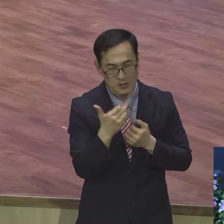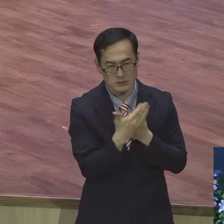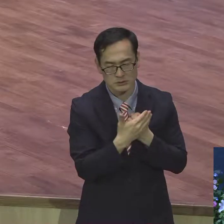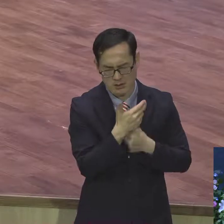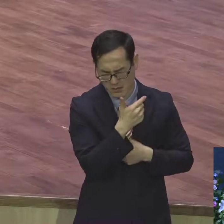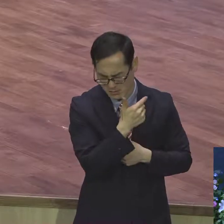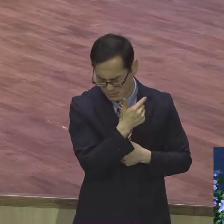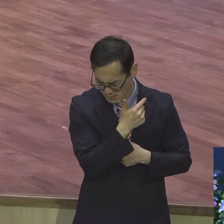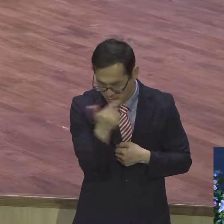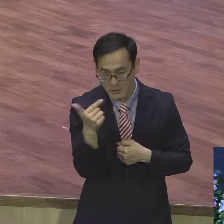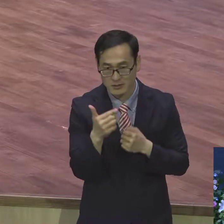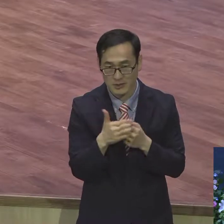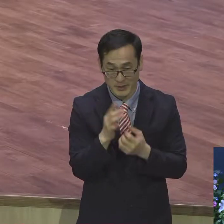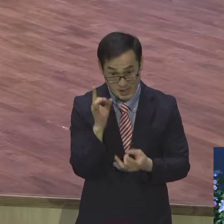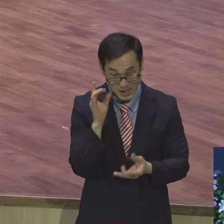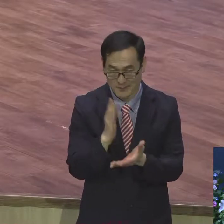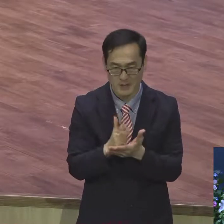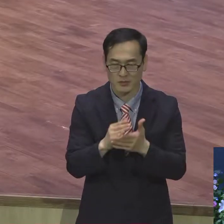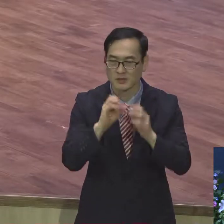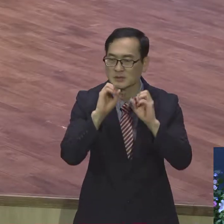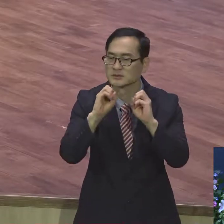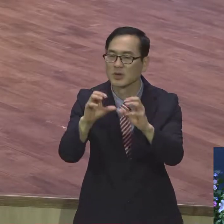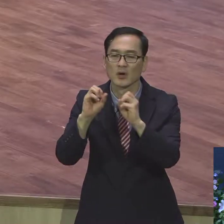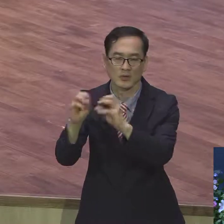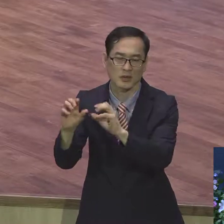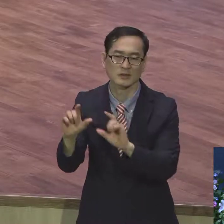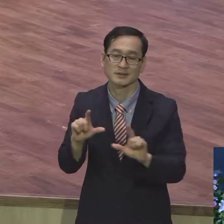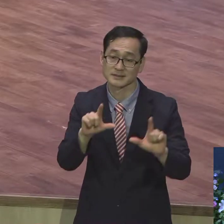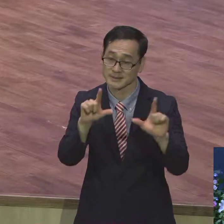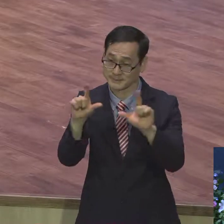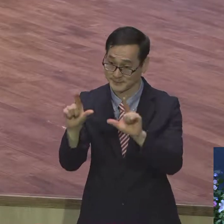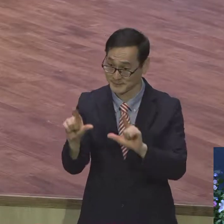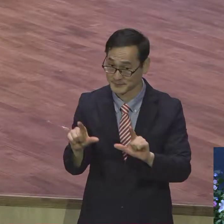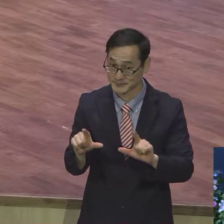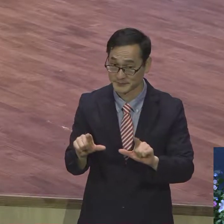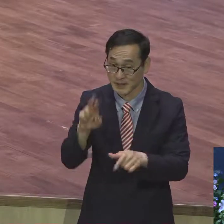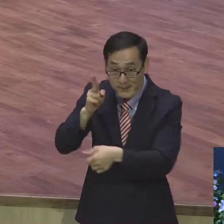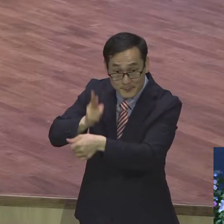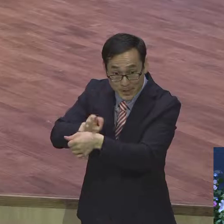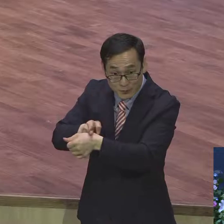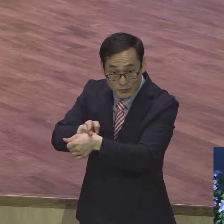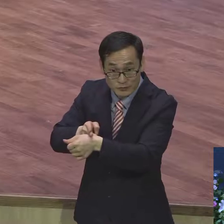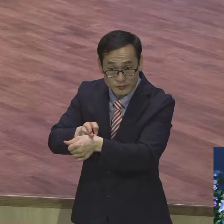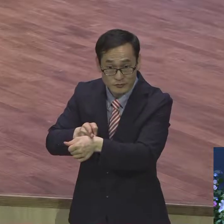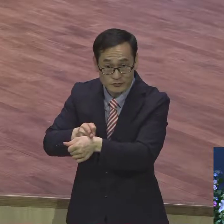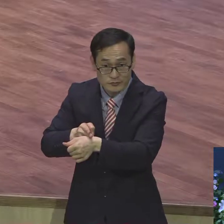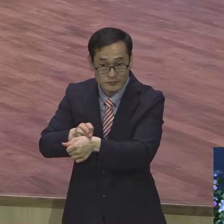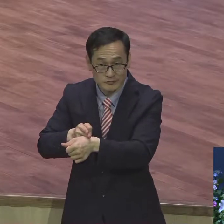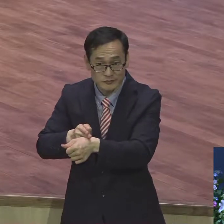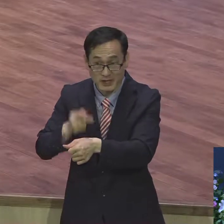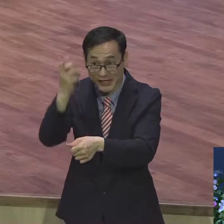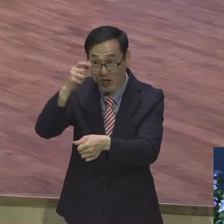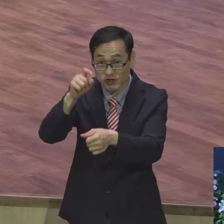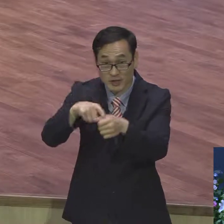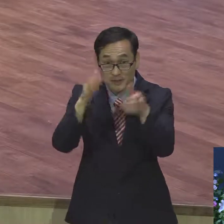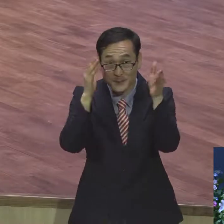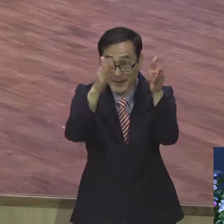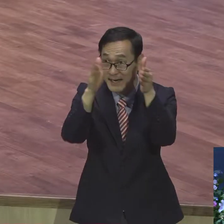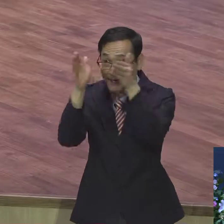그 은혜를 증거하는 사람. 사도 바오리 로마 16장을 마무리하면서 이런 영적 방향을 제사합니다. 22절 23절